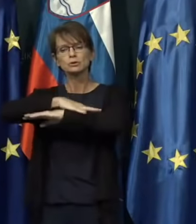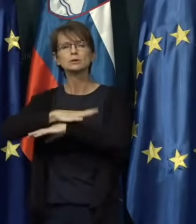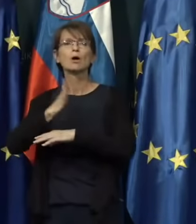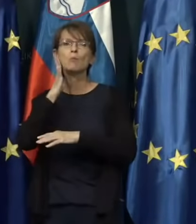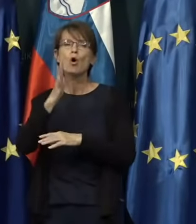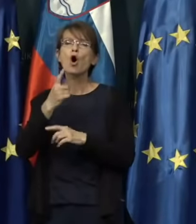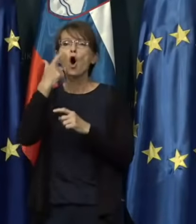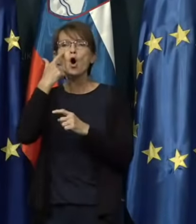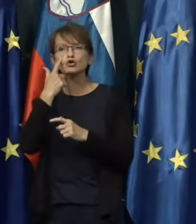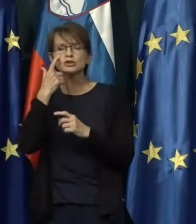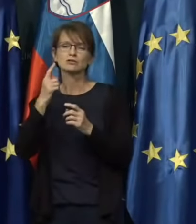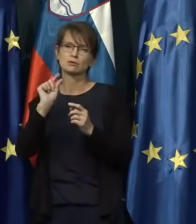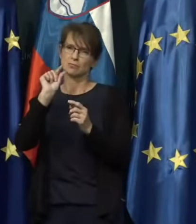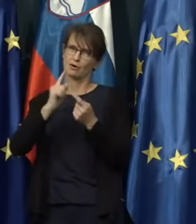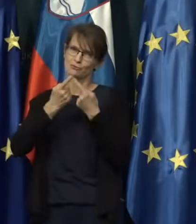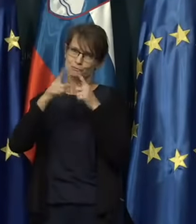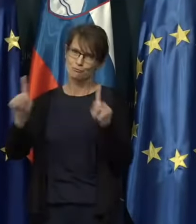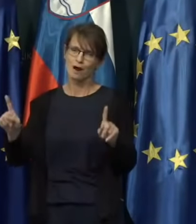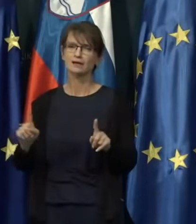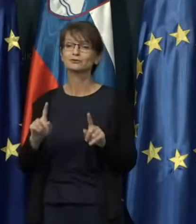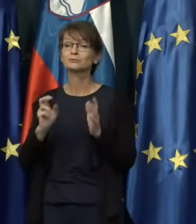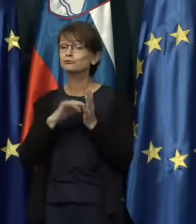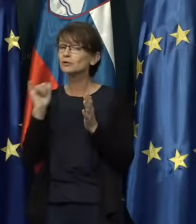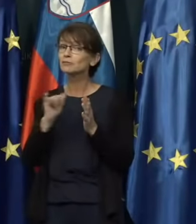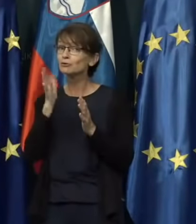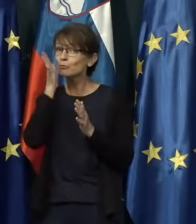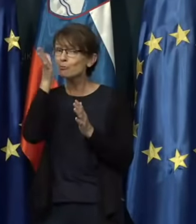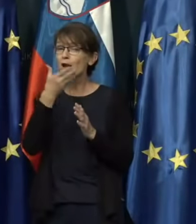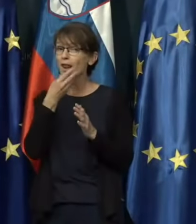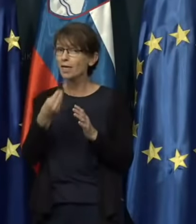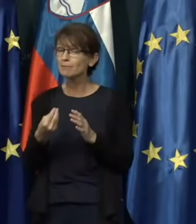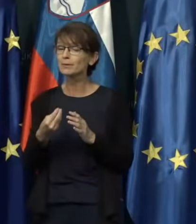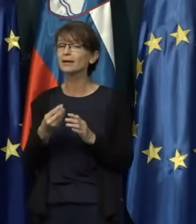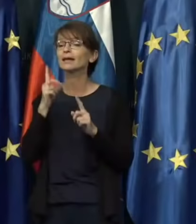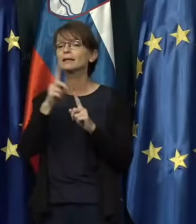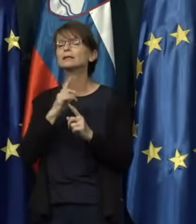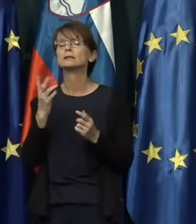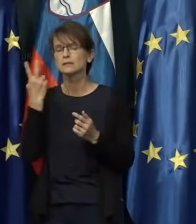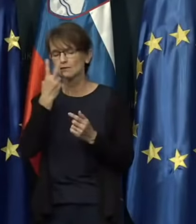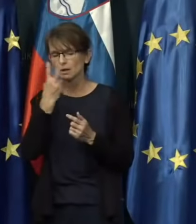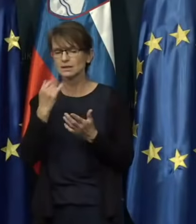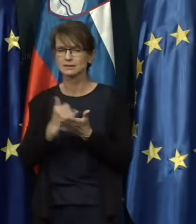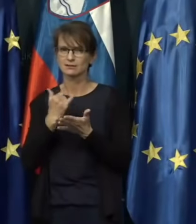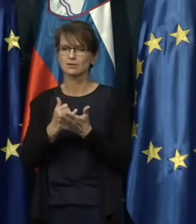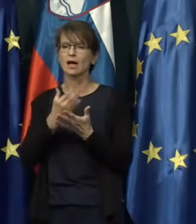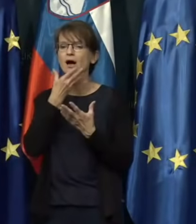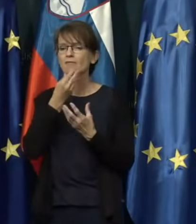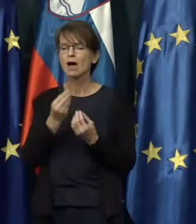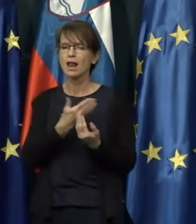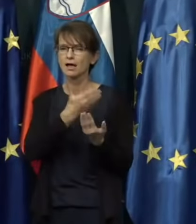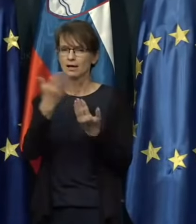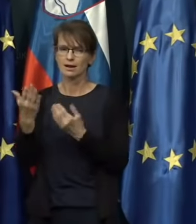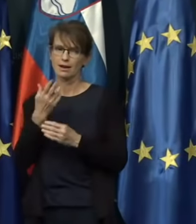očitno nekoliko drugačne, ampak še vseeno lepe, predvsem pa zaslužene. Hvala lepa in lepo sej, vejte.